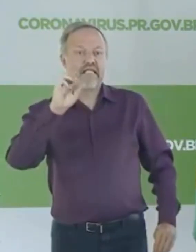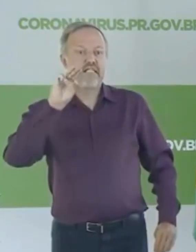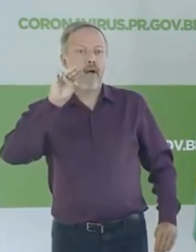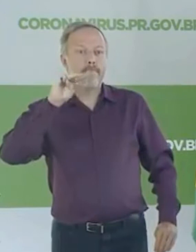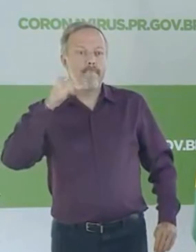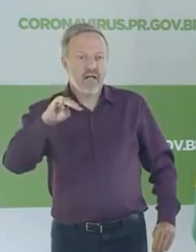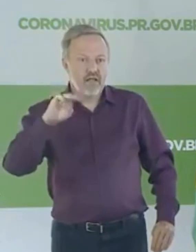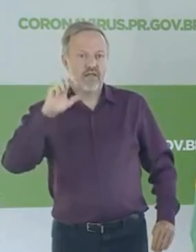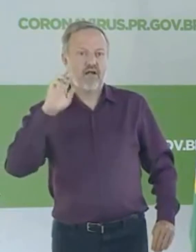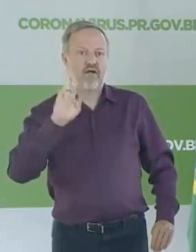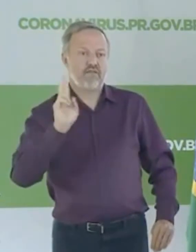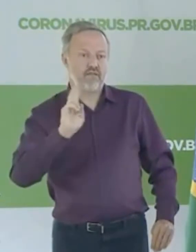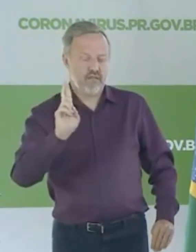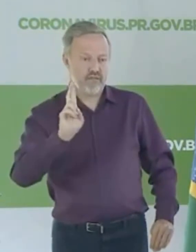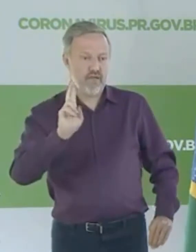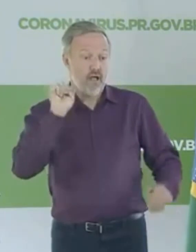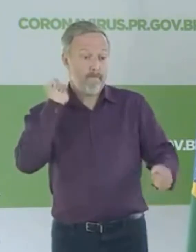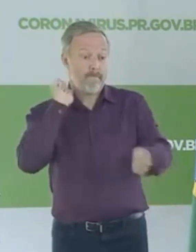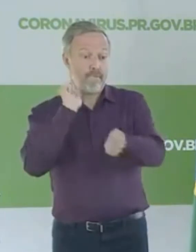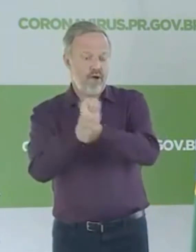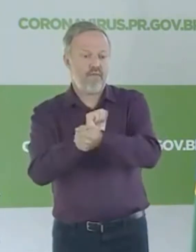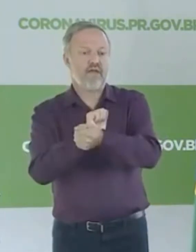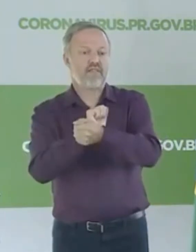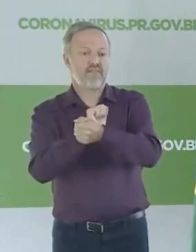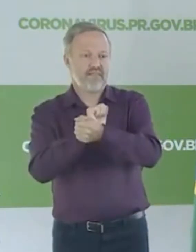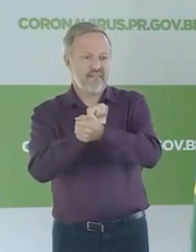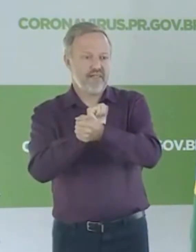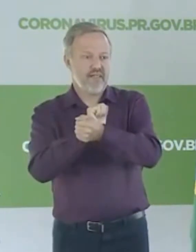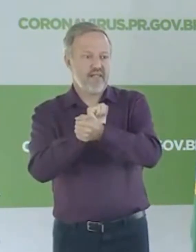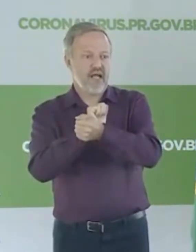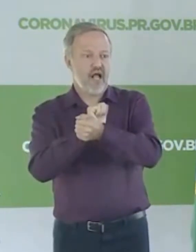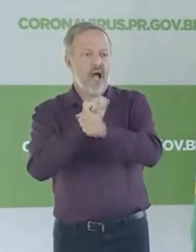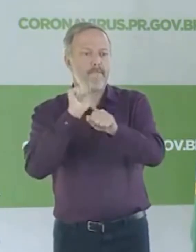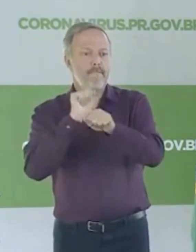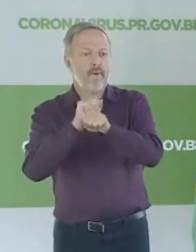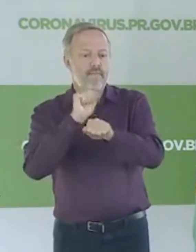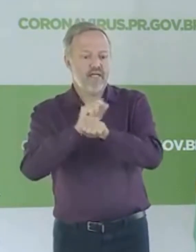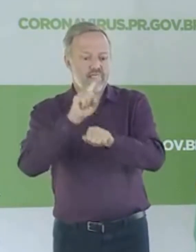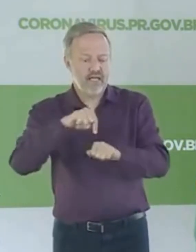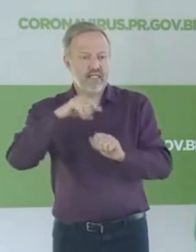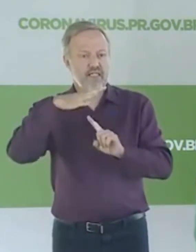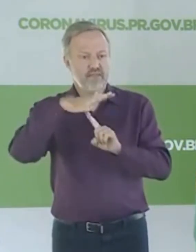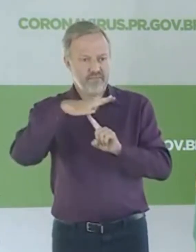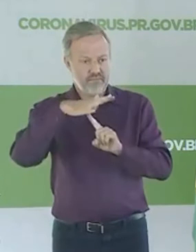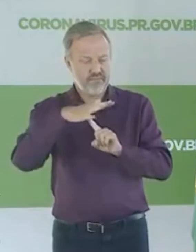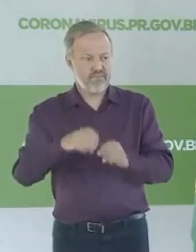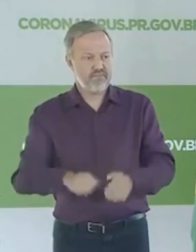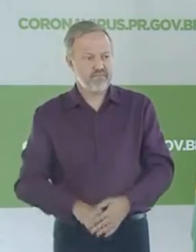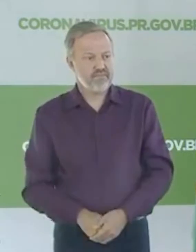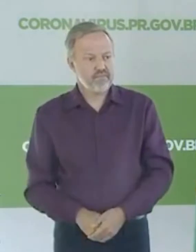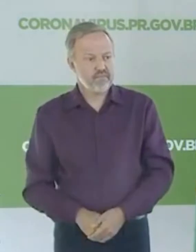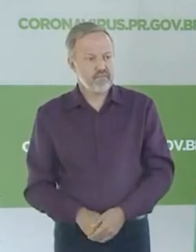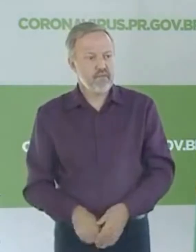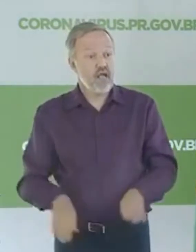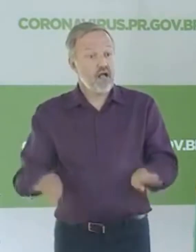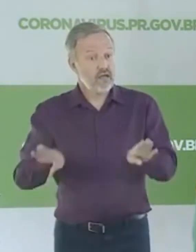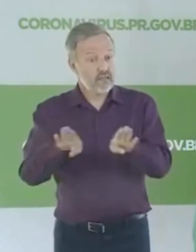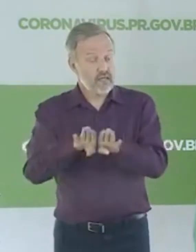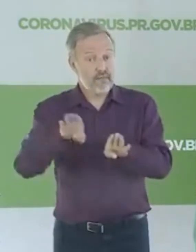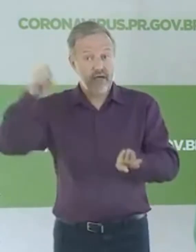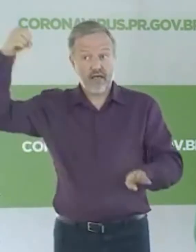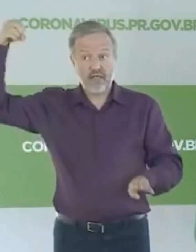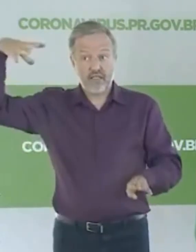para o combate à pobreza aqui no Estado do Paraná. Na área de energia, nós estamos ampliando a tarifa